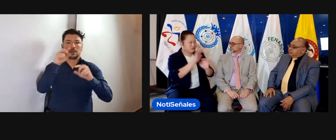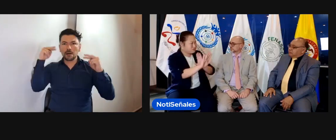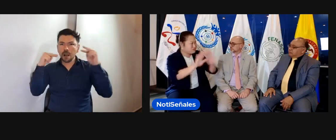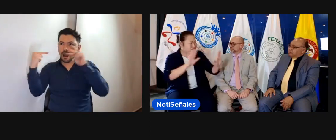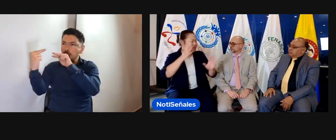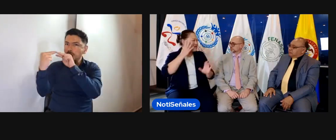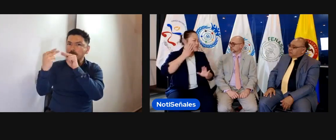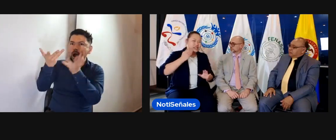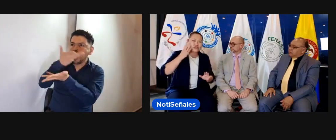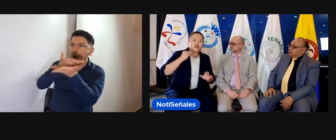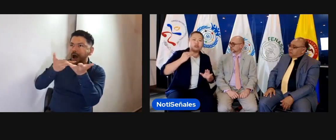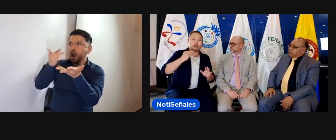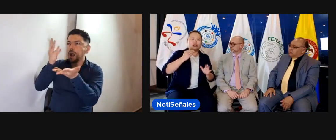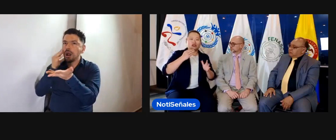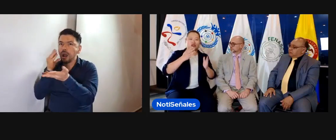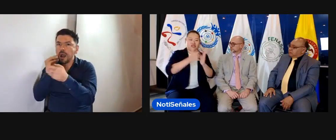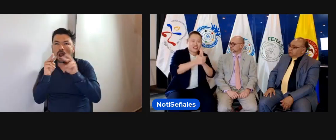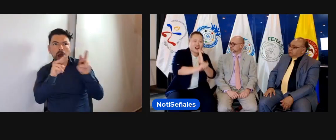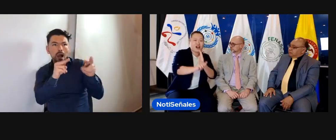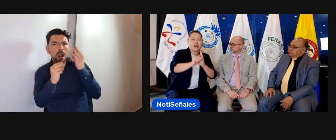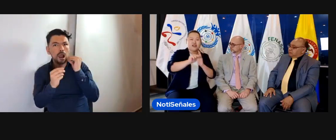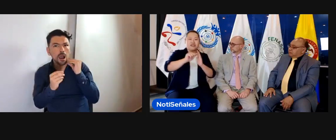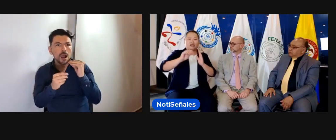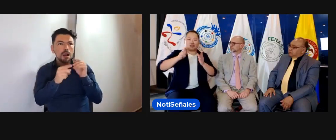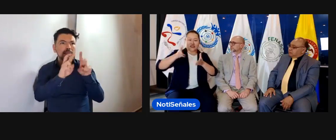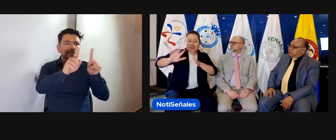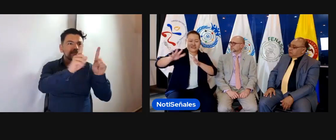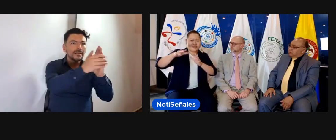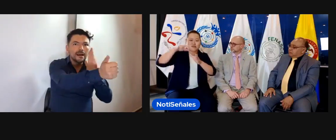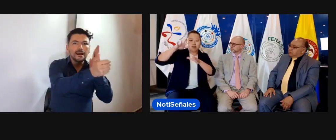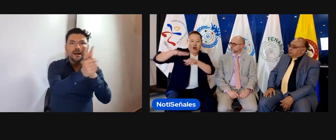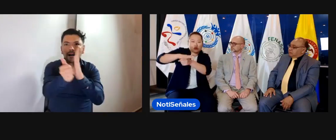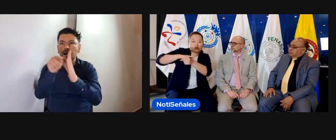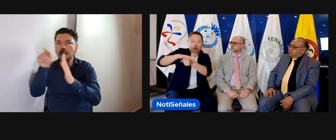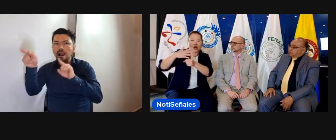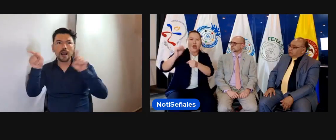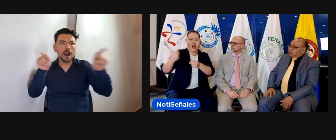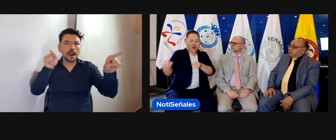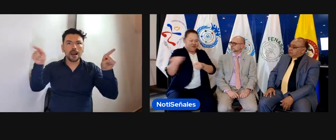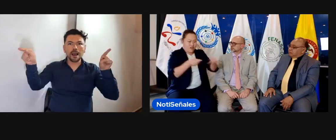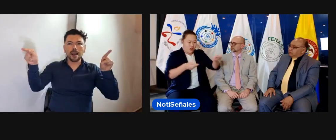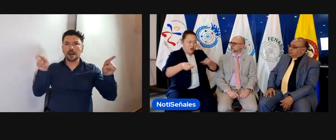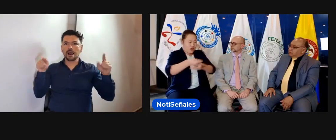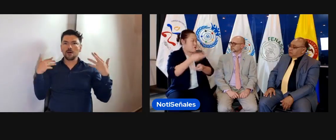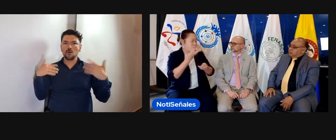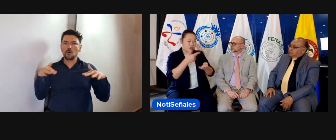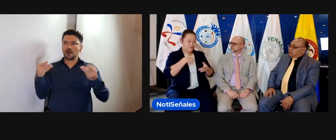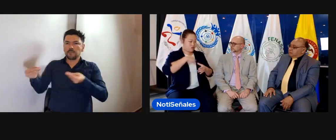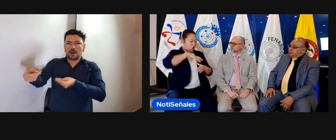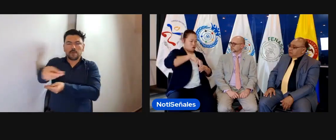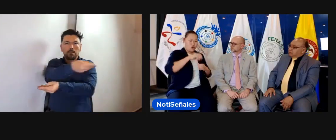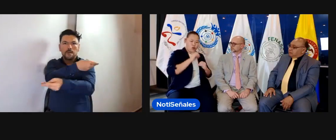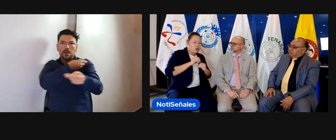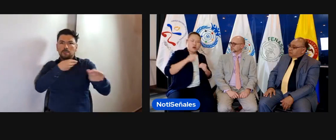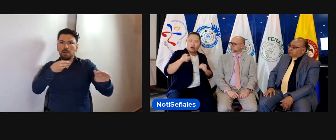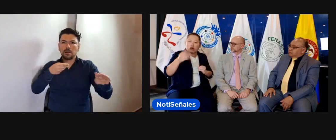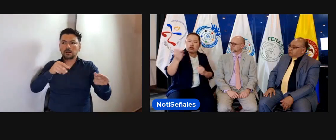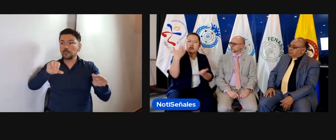desde todo el mundo, buscar la experiencia, las habilidades que cada uno pueda tener, y que